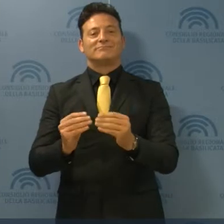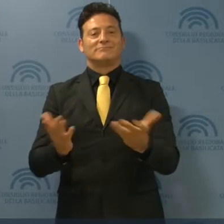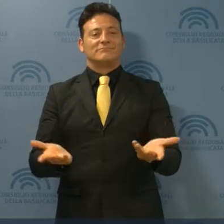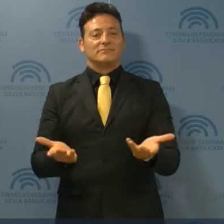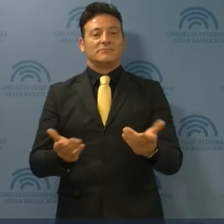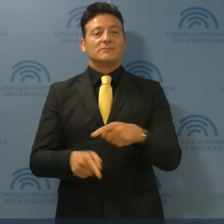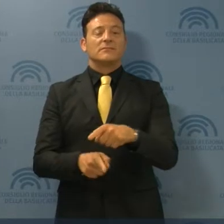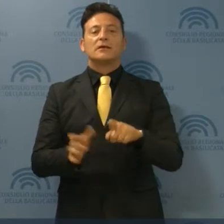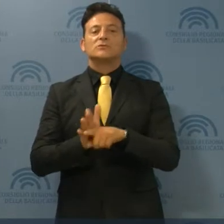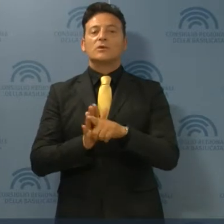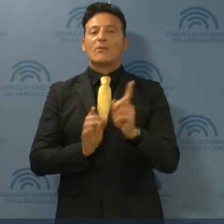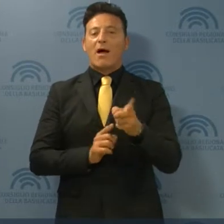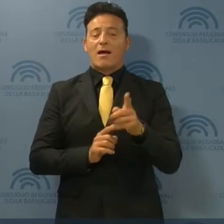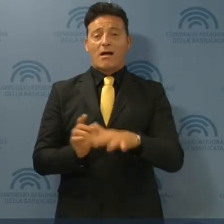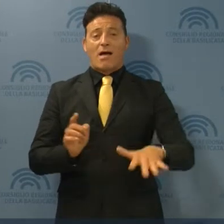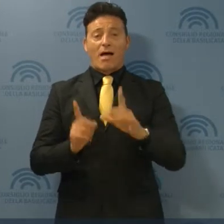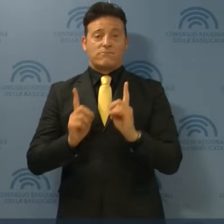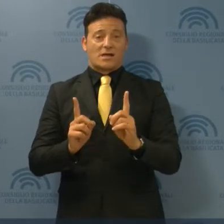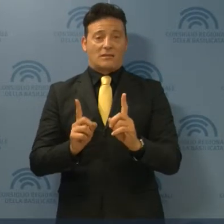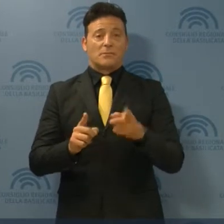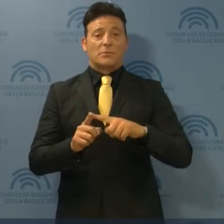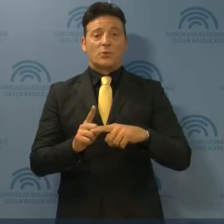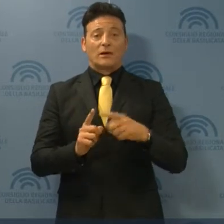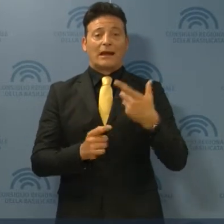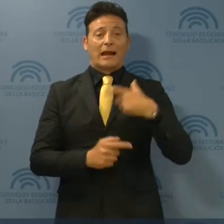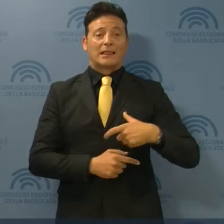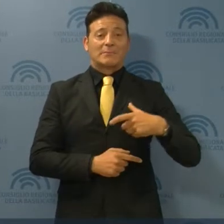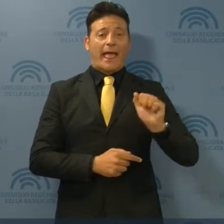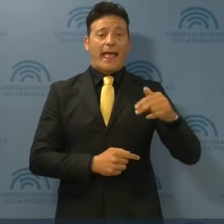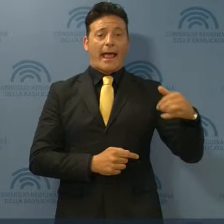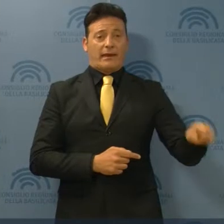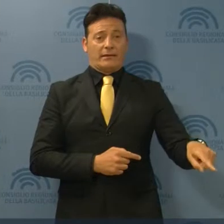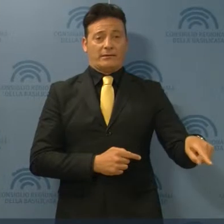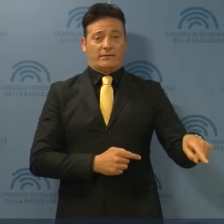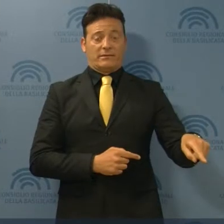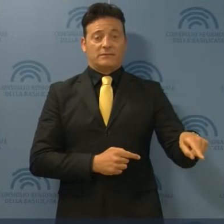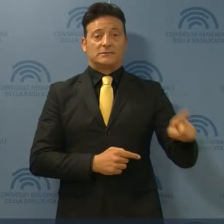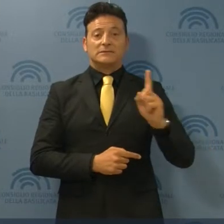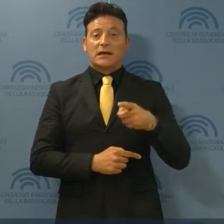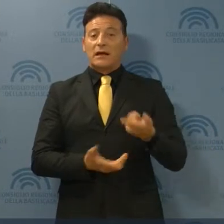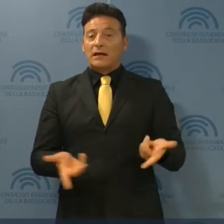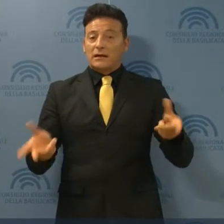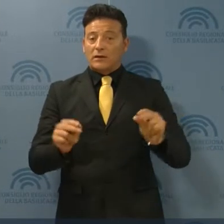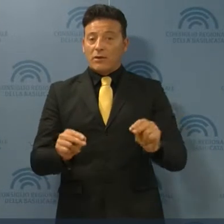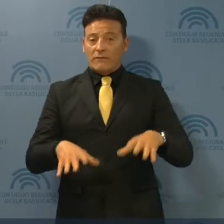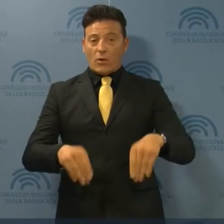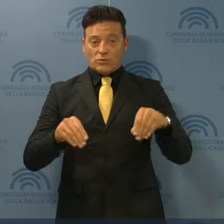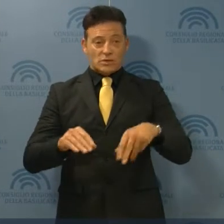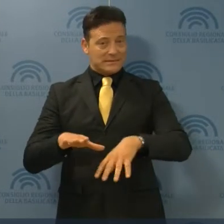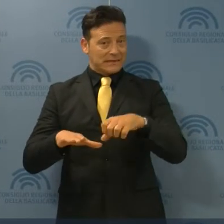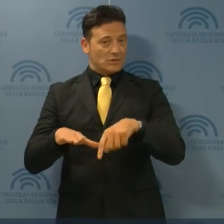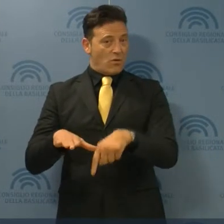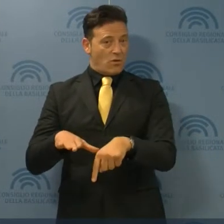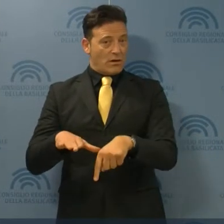E' in gioco l'ambiente, ma anche la credibilità dell'Eni. Se si riprenderà l'attività, la